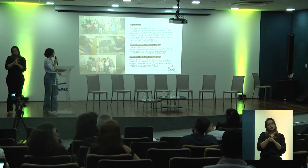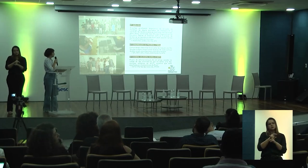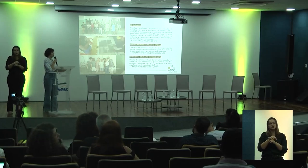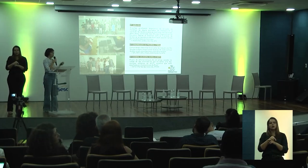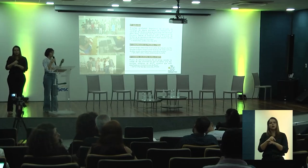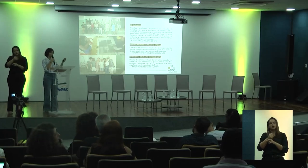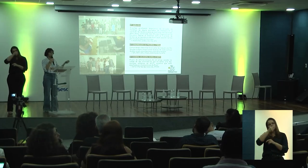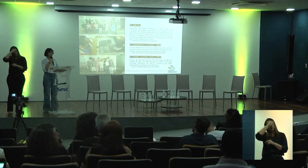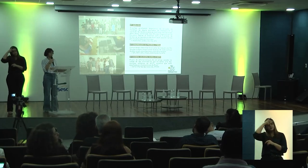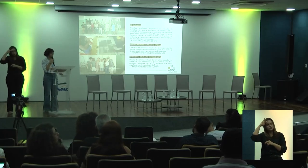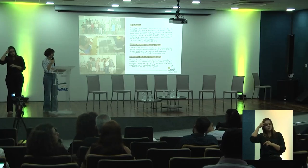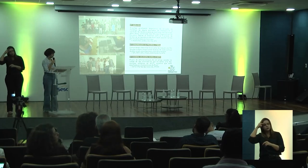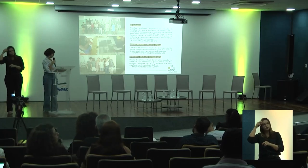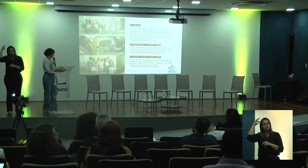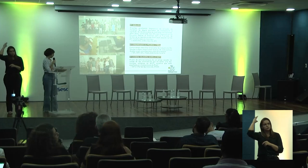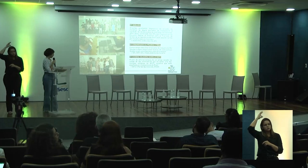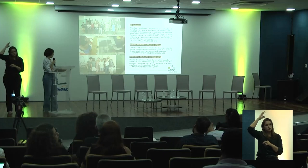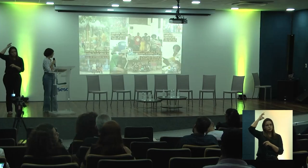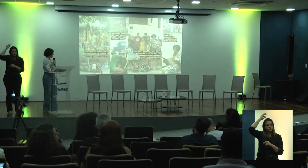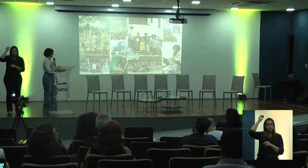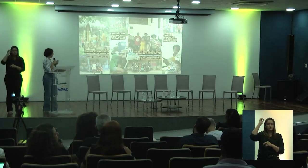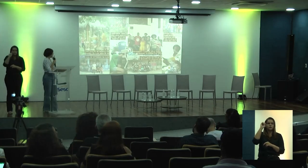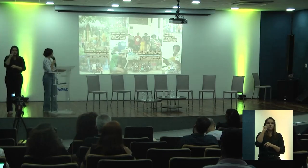Prefeitura de São Cristóvão e do IPHAN.